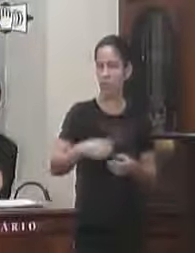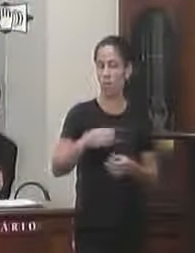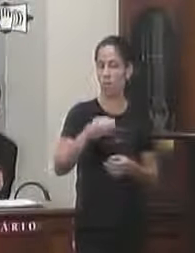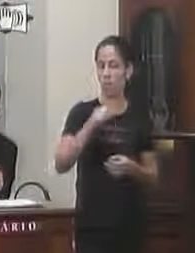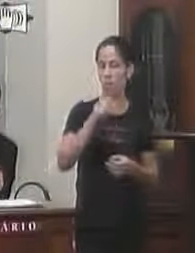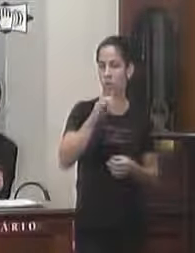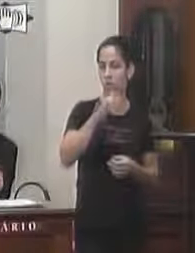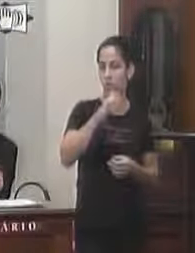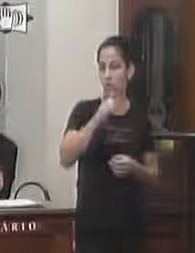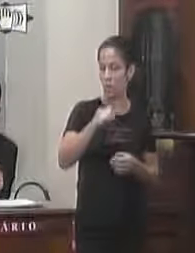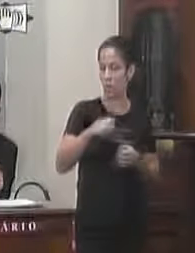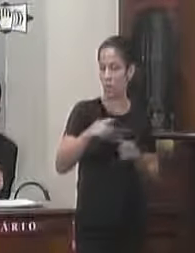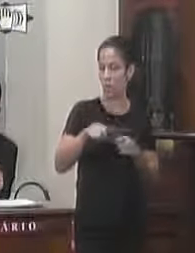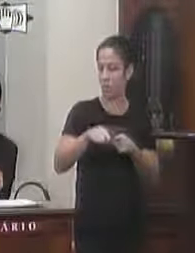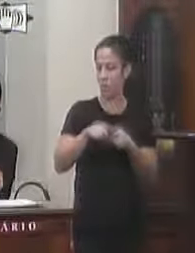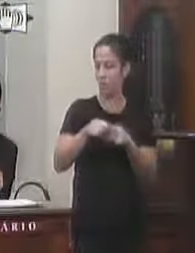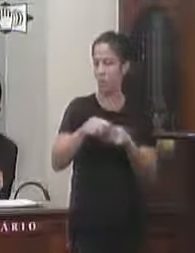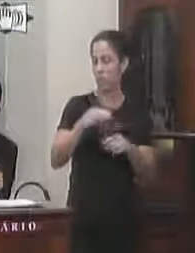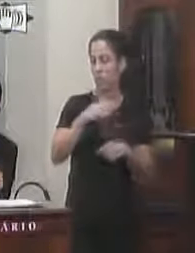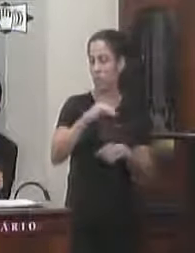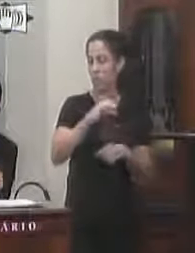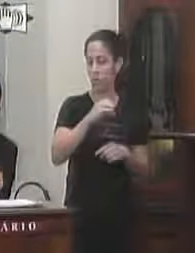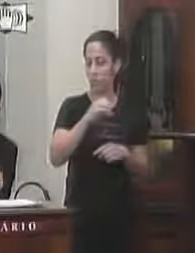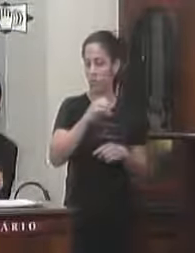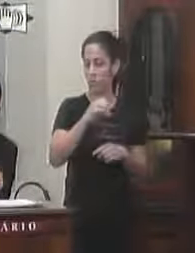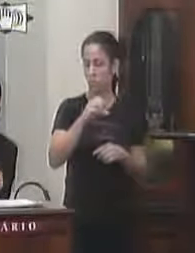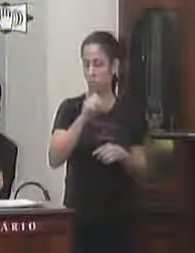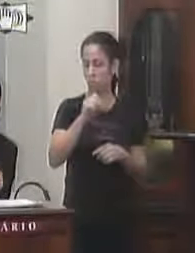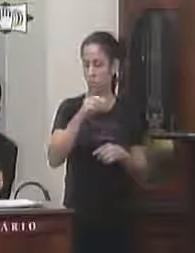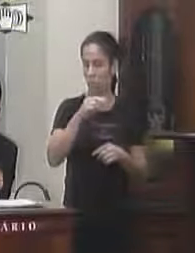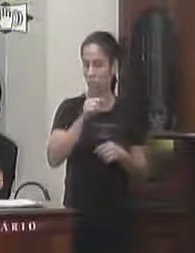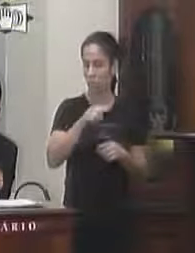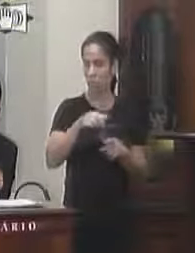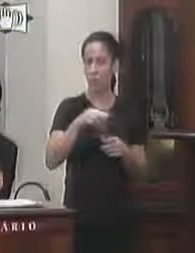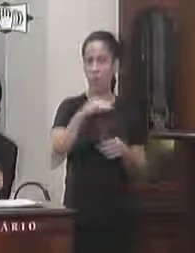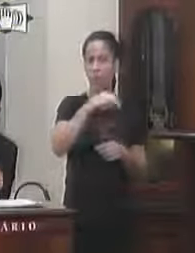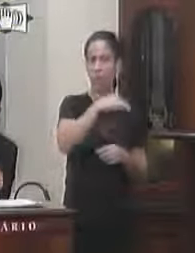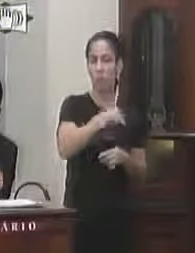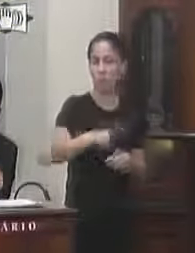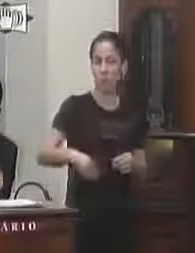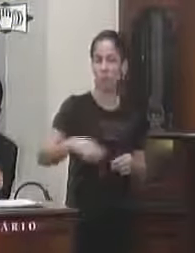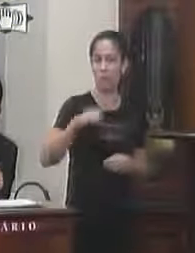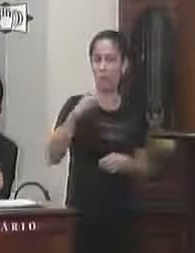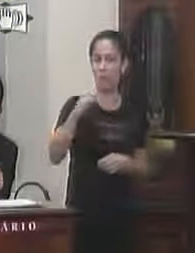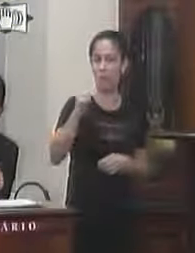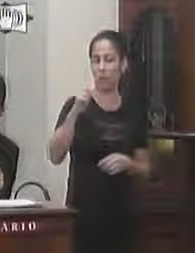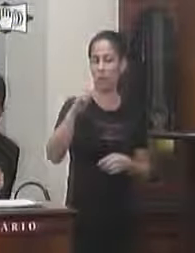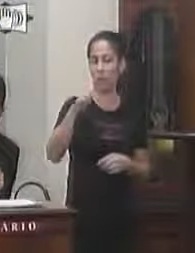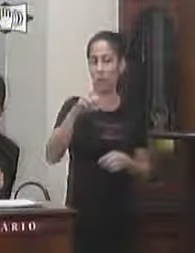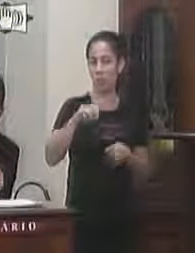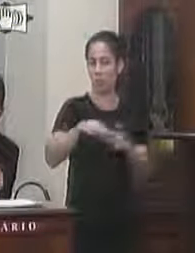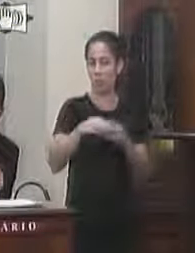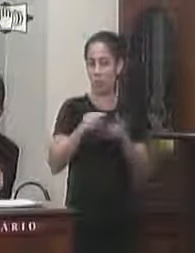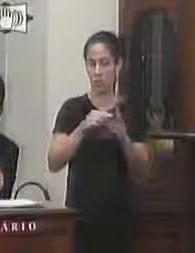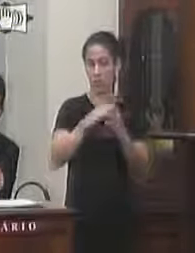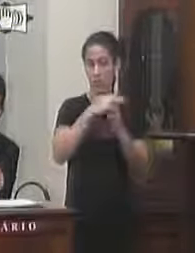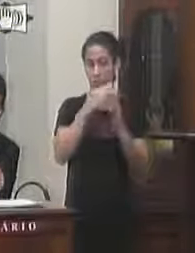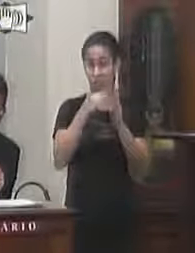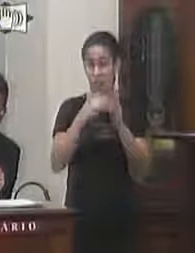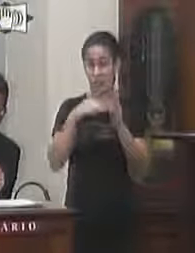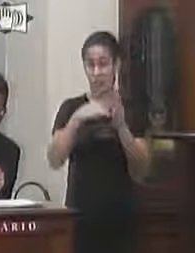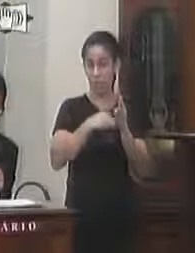pelo acordo o ministro Ayres Brito a ministra Carmen Lúcia e o ministro Eros Grau esse julgamento assim